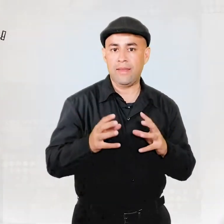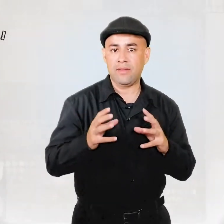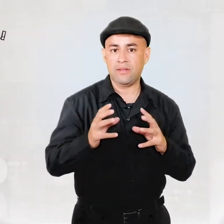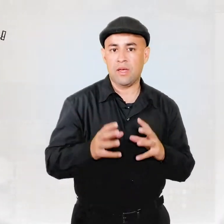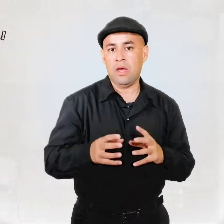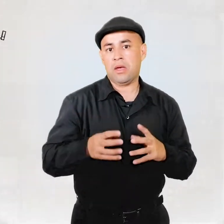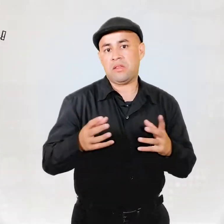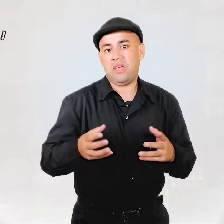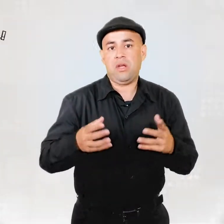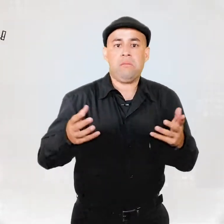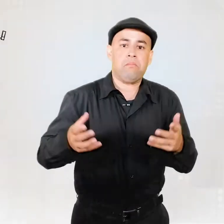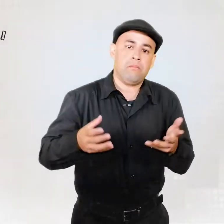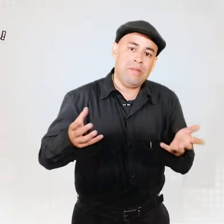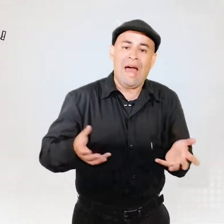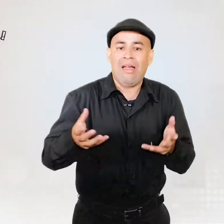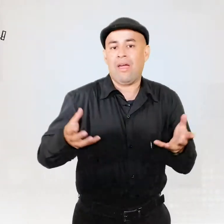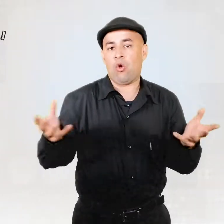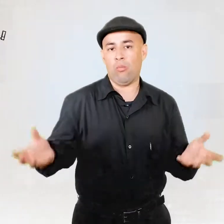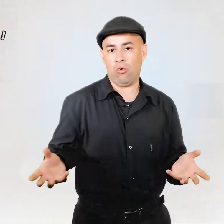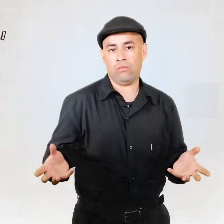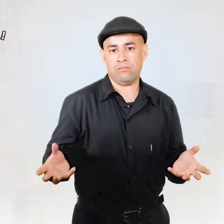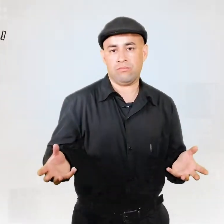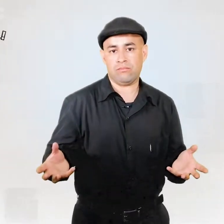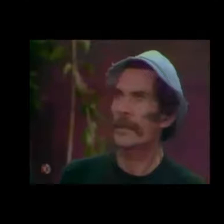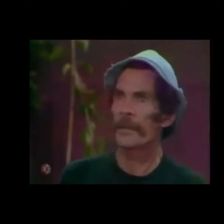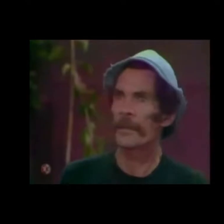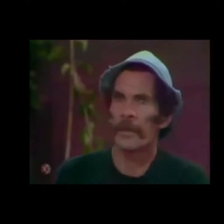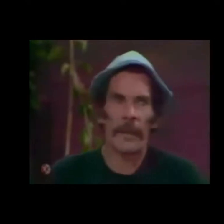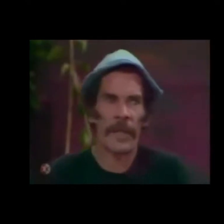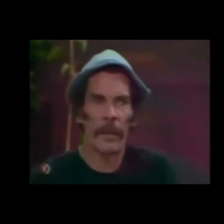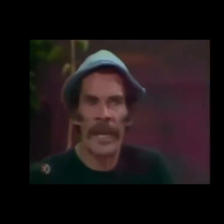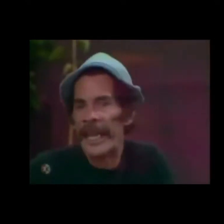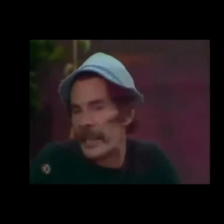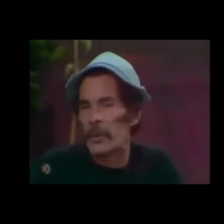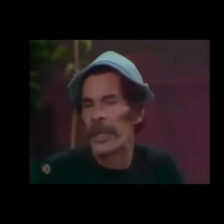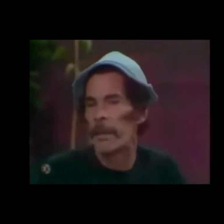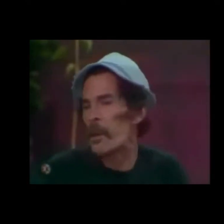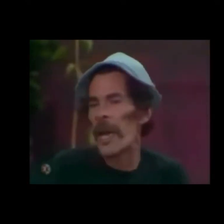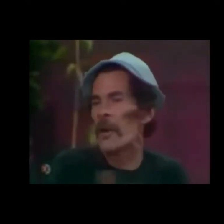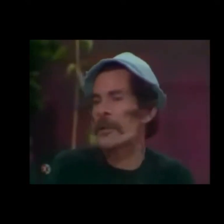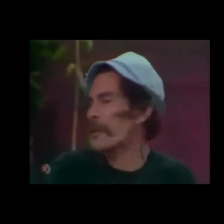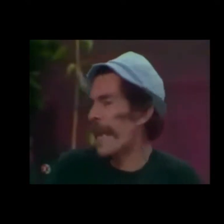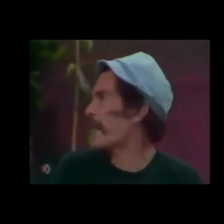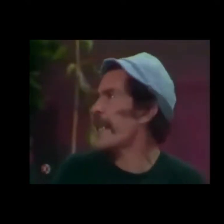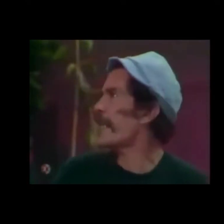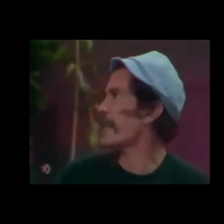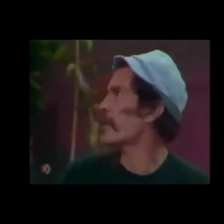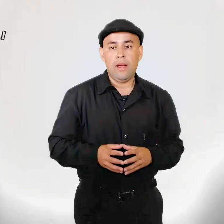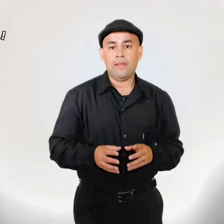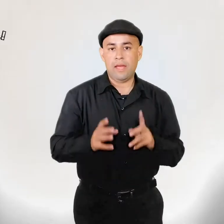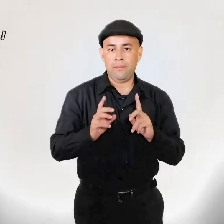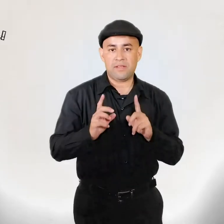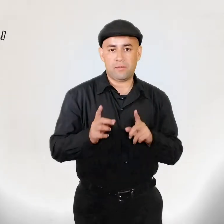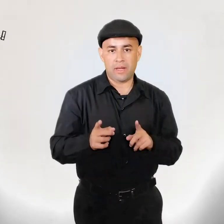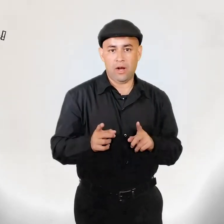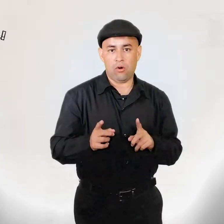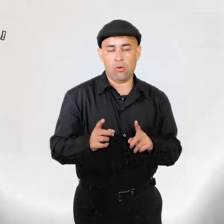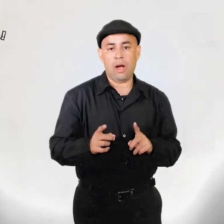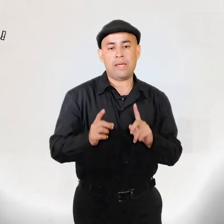agentes que tienen nada en común. Bueno, no nos vamos a poner a discutir por una o dos letritas, ¿no? Déjeme explicarlo. Aquí